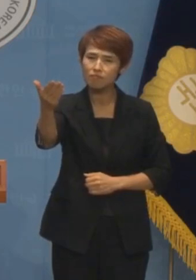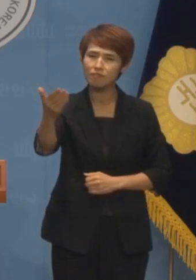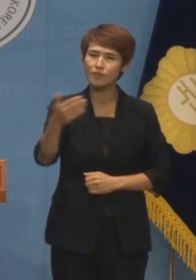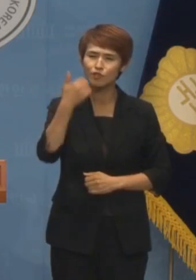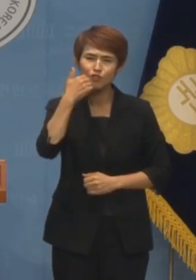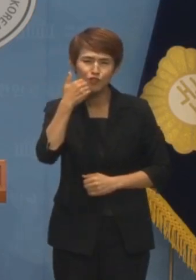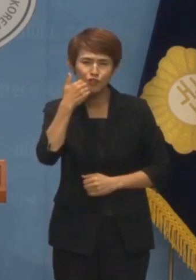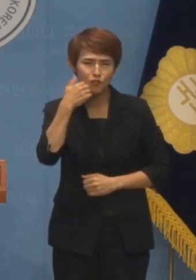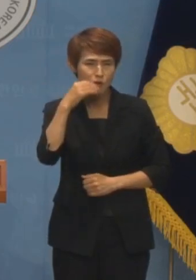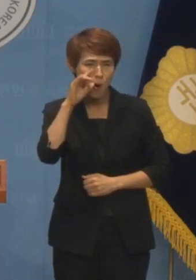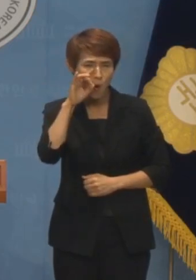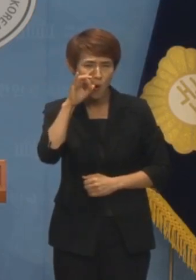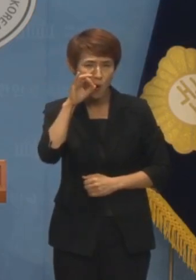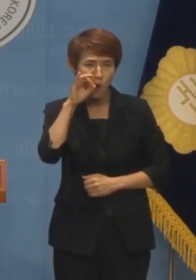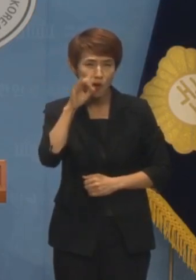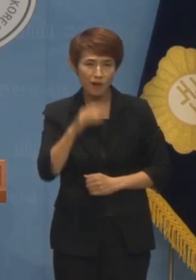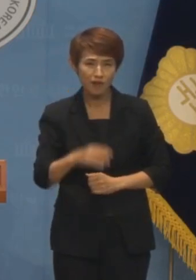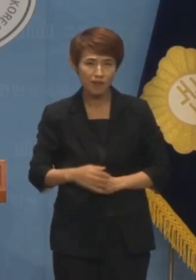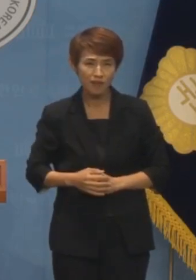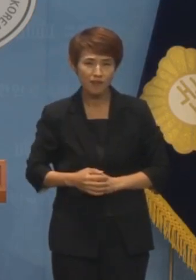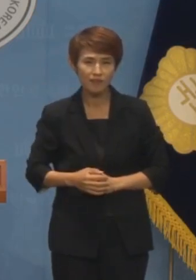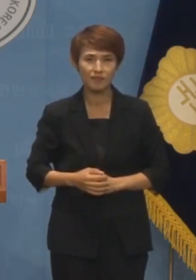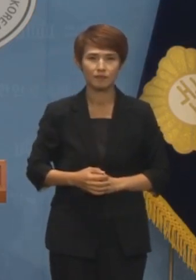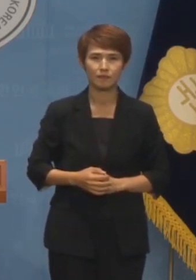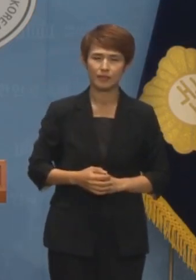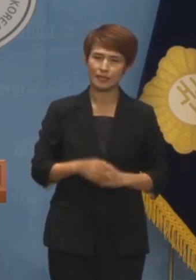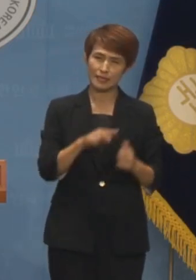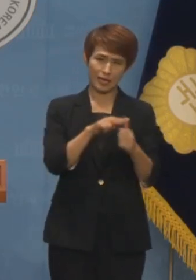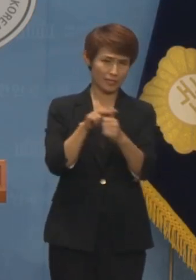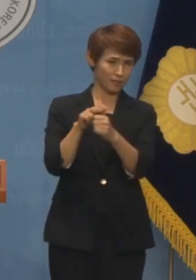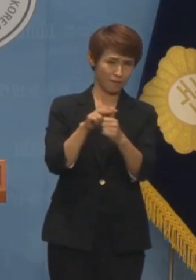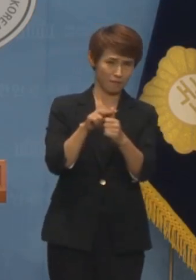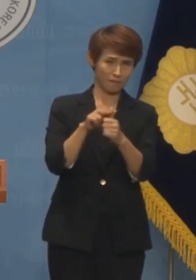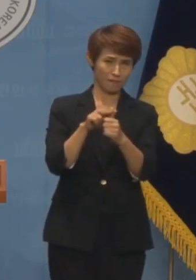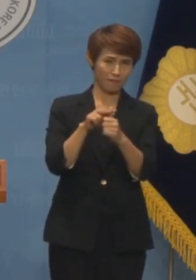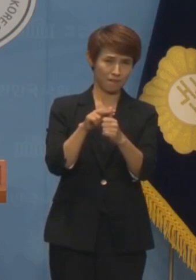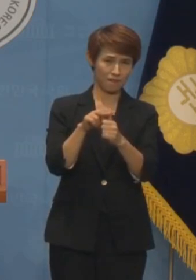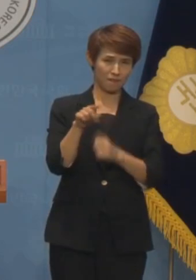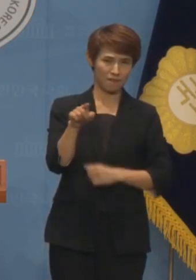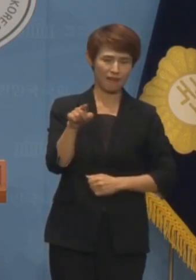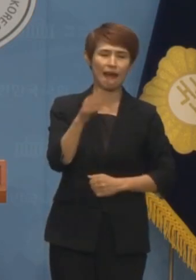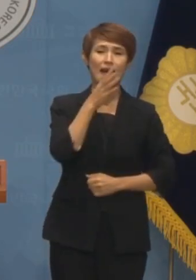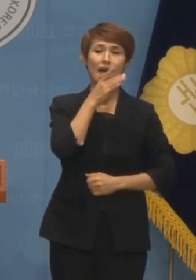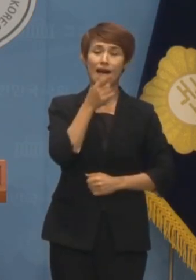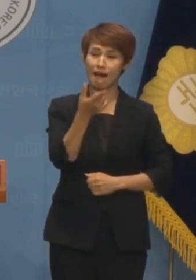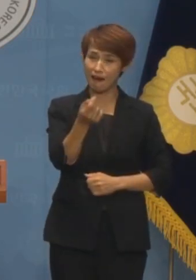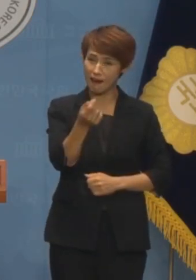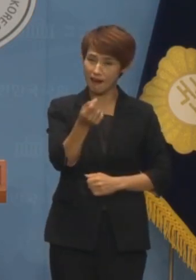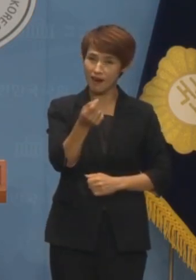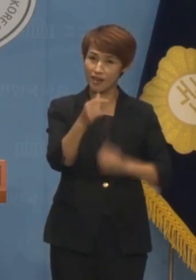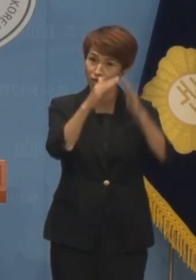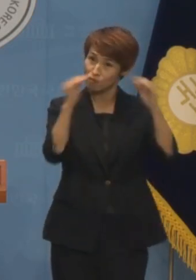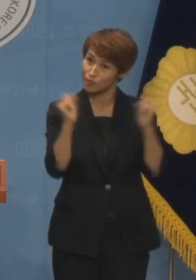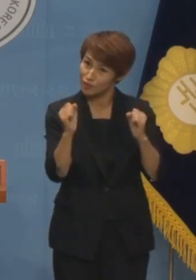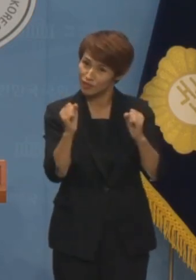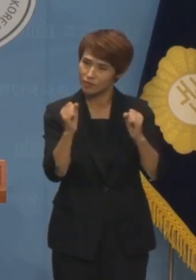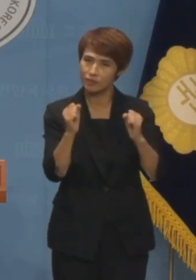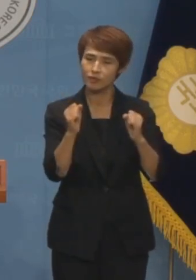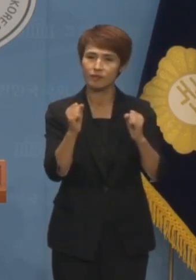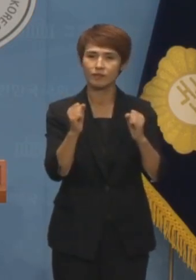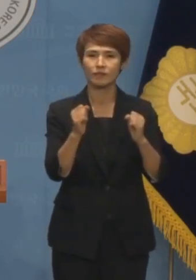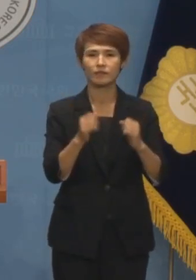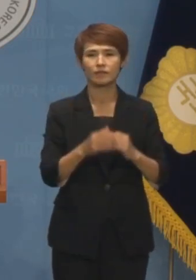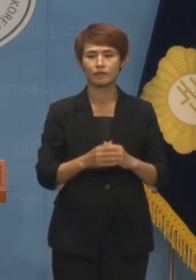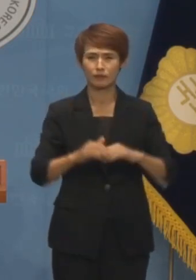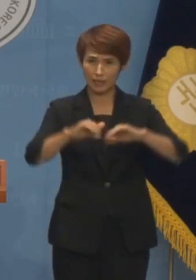밝힐 수 없는? 네, 어떤 간첩이라든가. 아, 그래요? 전라북도? 따로